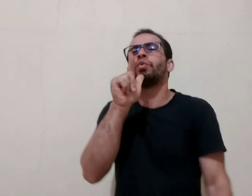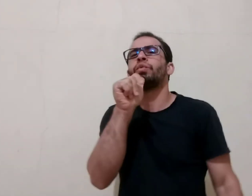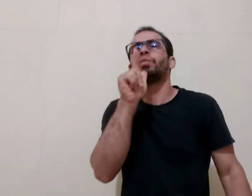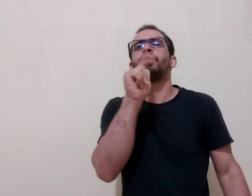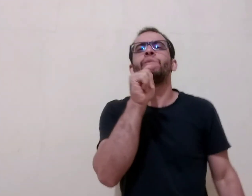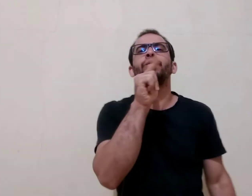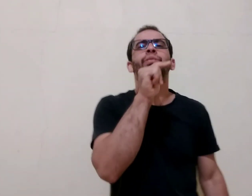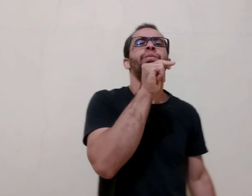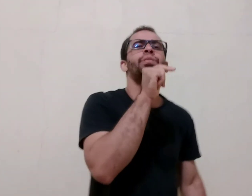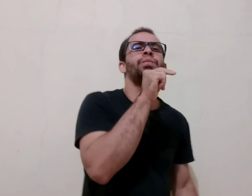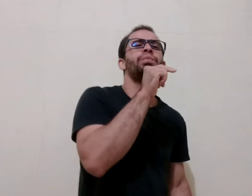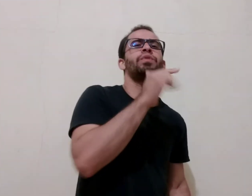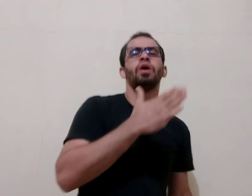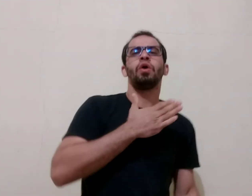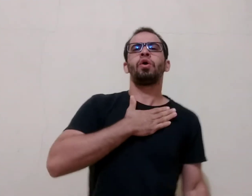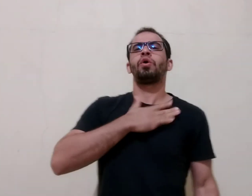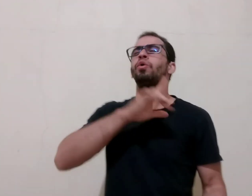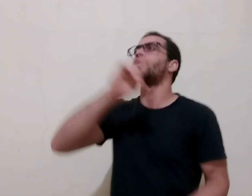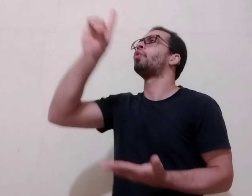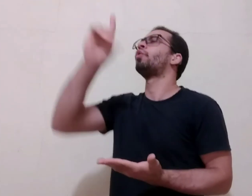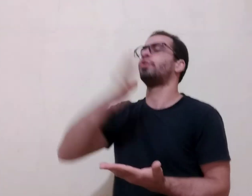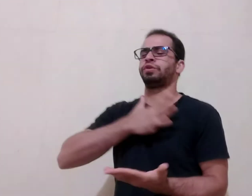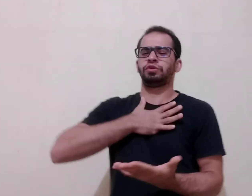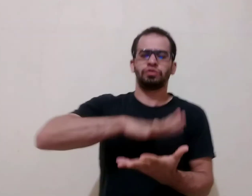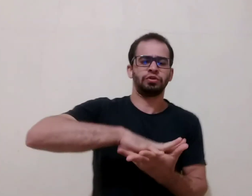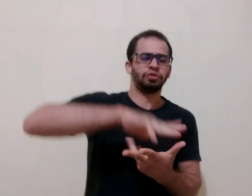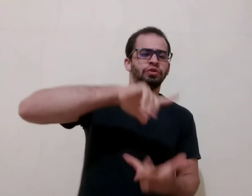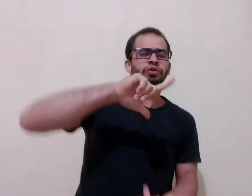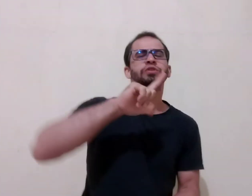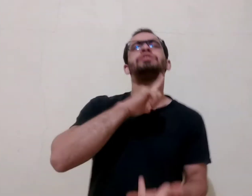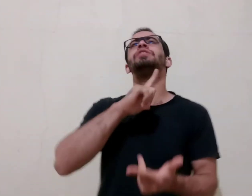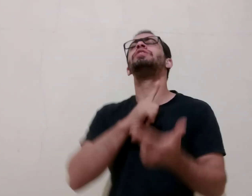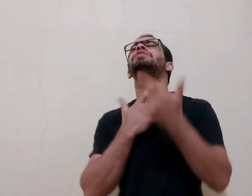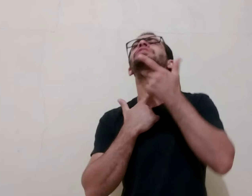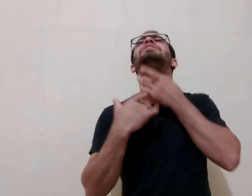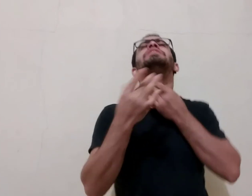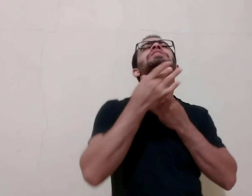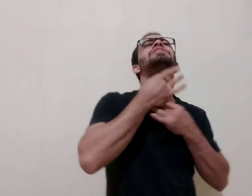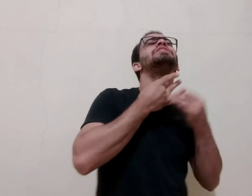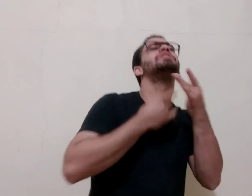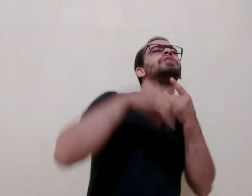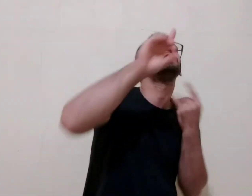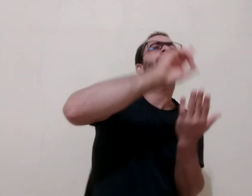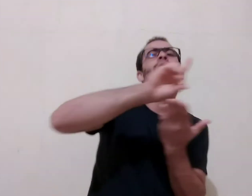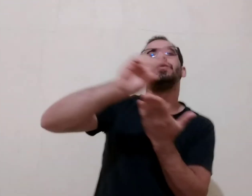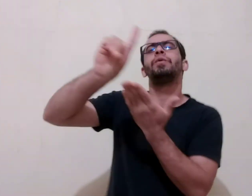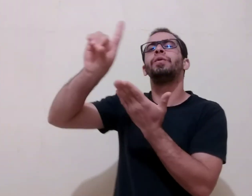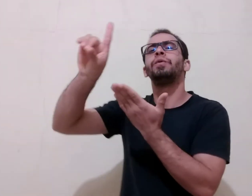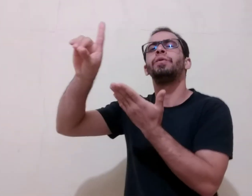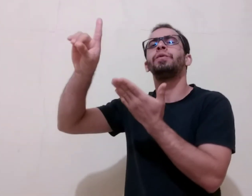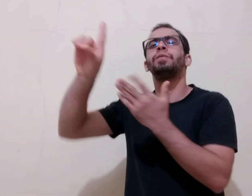vós Como a terra sedenta, ó meu Deus